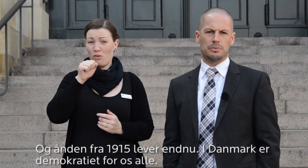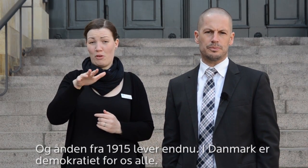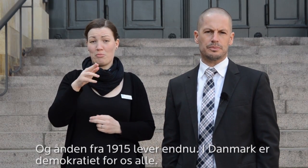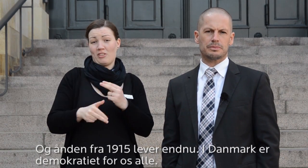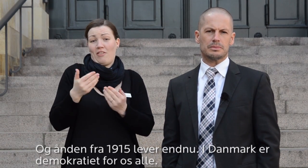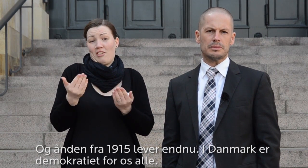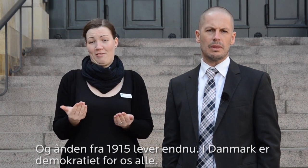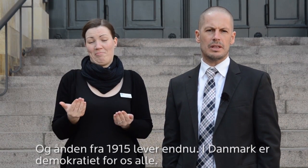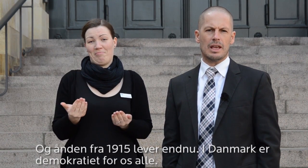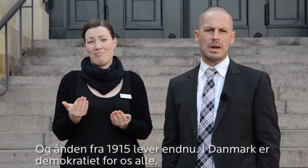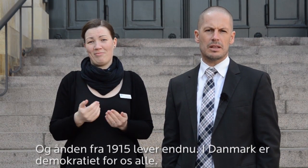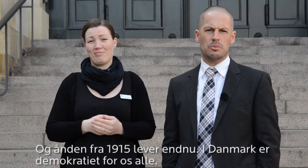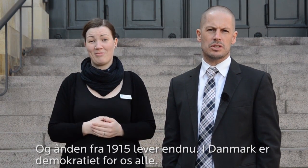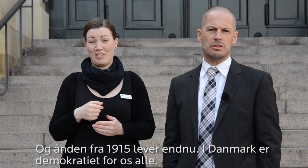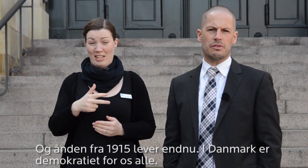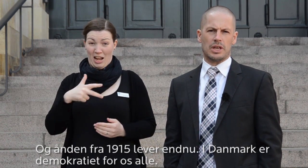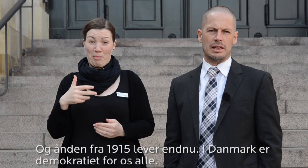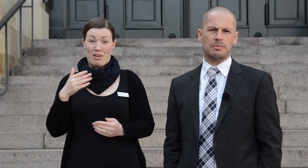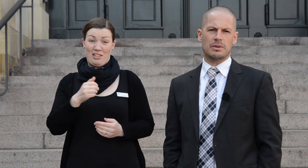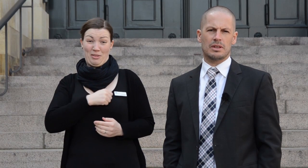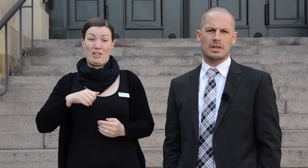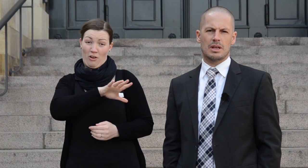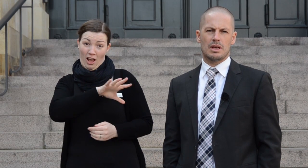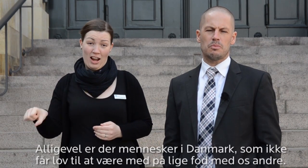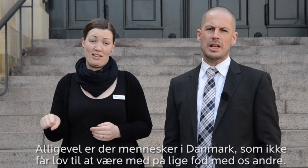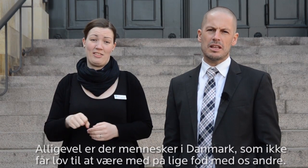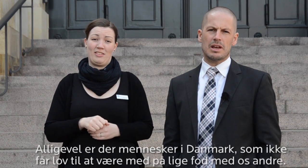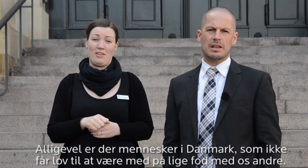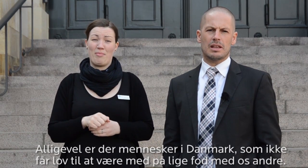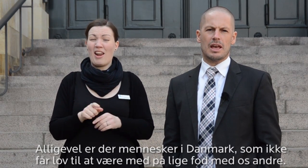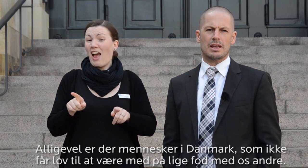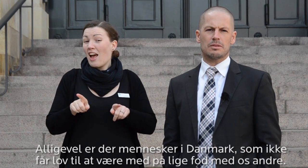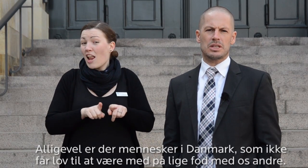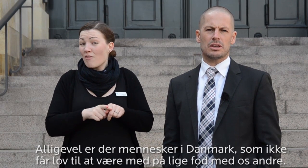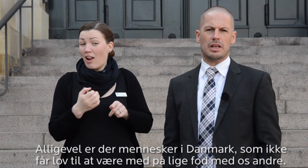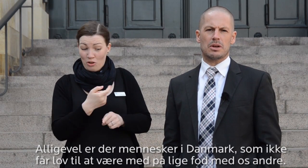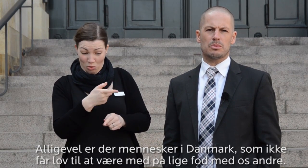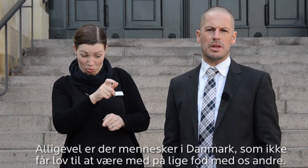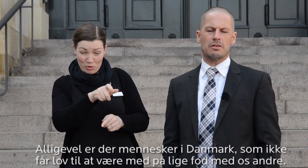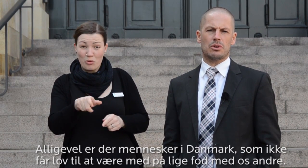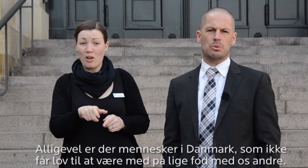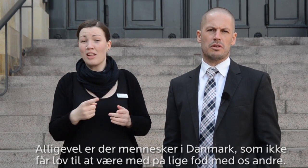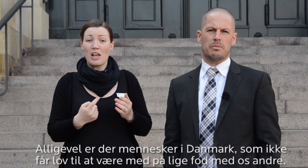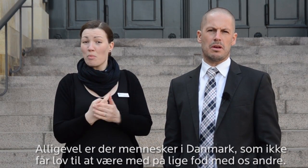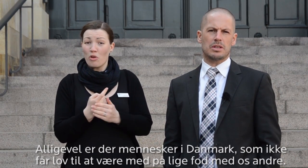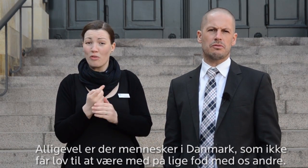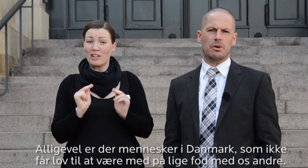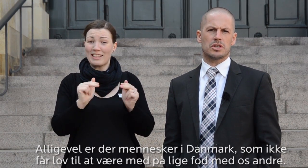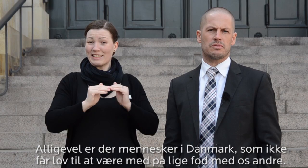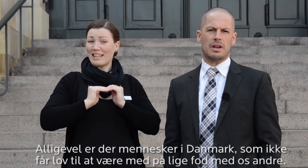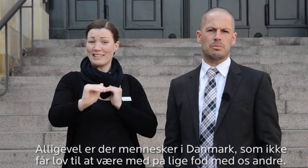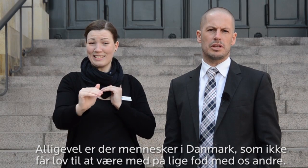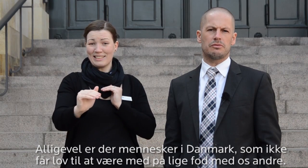lever endnu. I Danmark er demokratiet for os alle. Men alligevel er der mennesker i Danmark, som ikke får lov til at være med